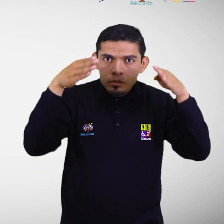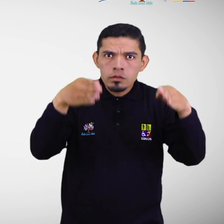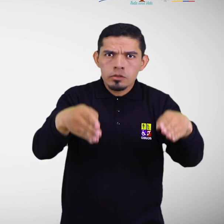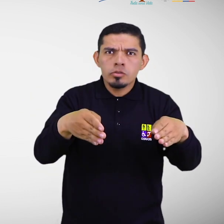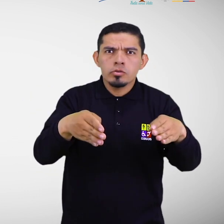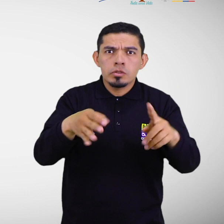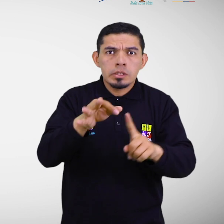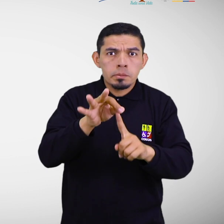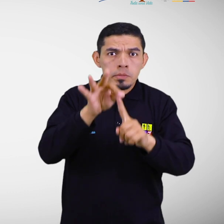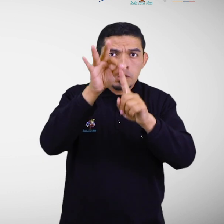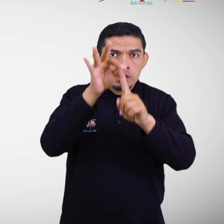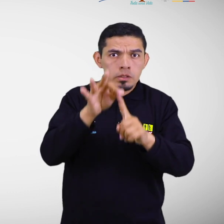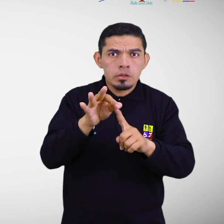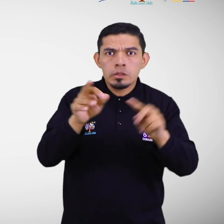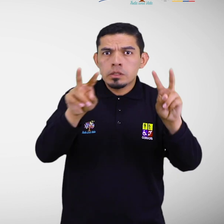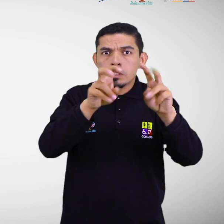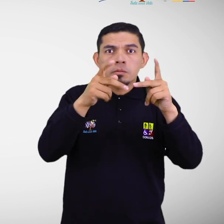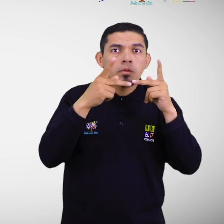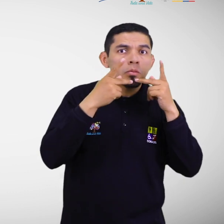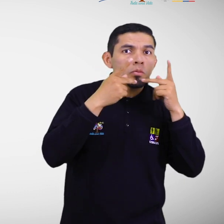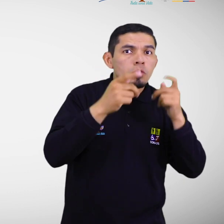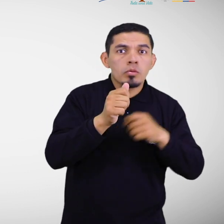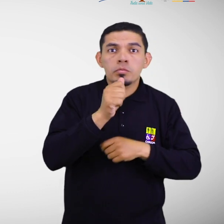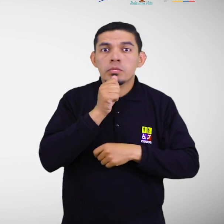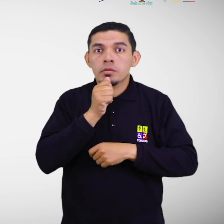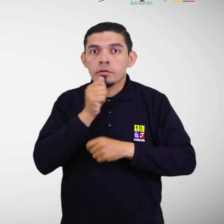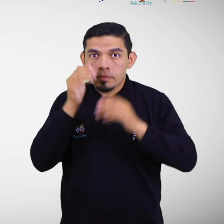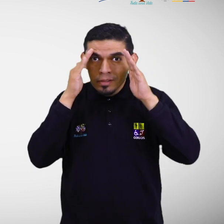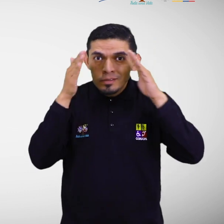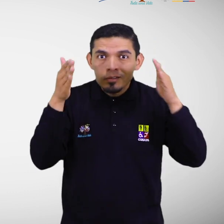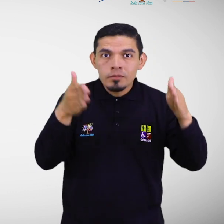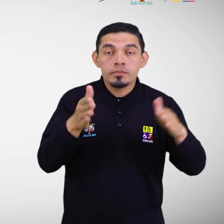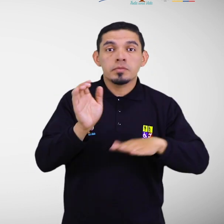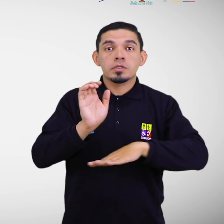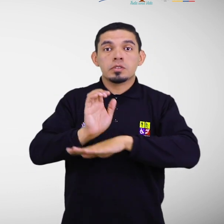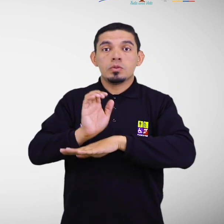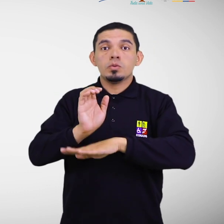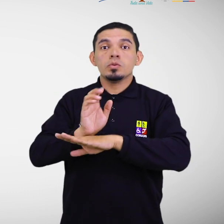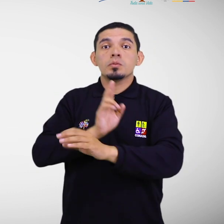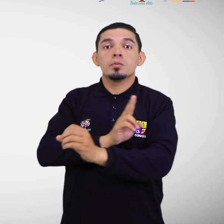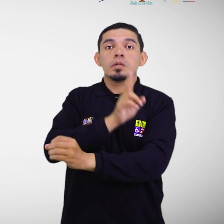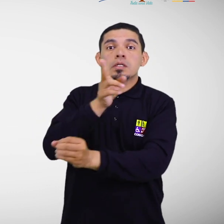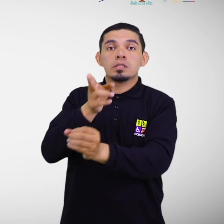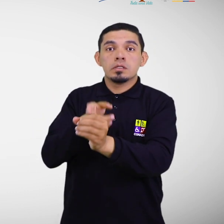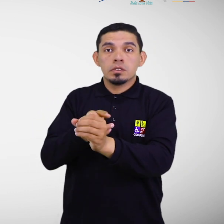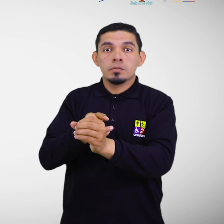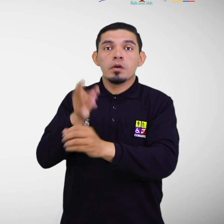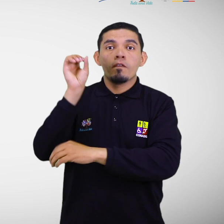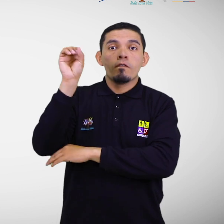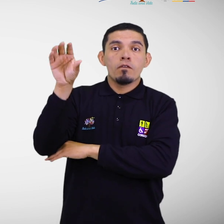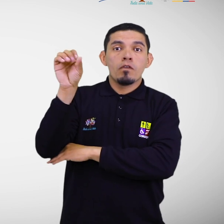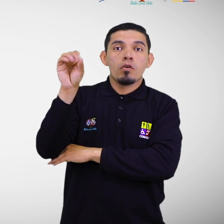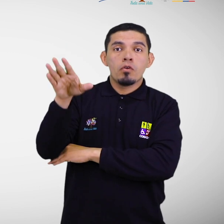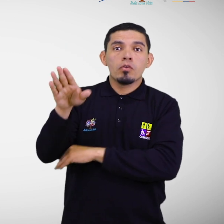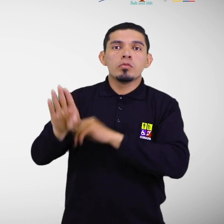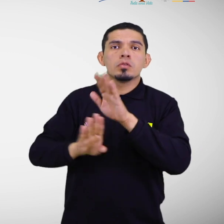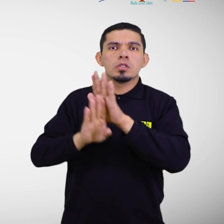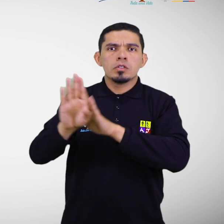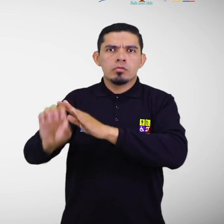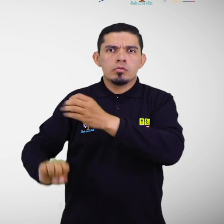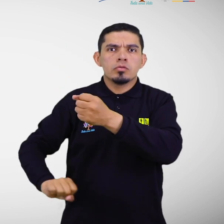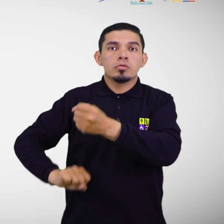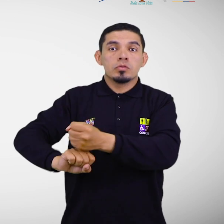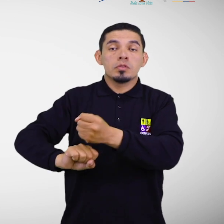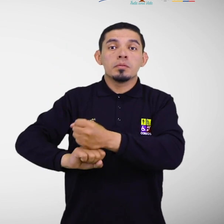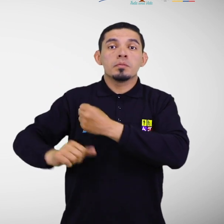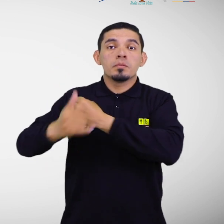especializada en los ámbitos público y privado. El Ecuador en su participación dentro del Foro sobre el Desarrollo Sostenible